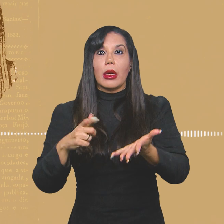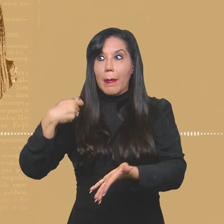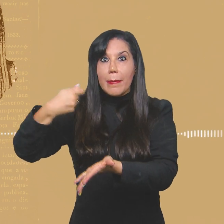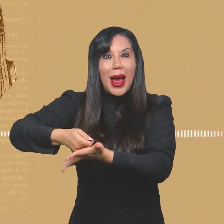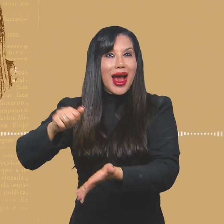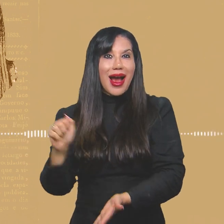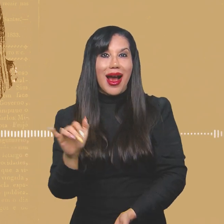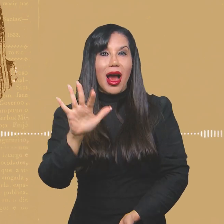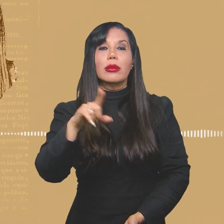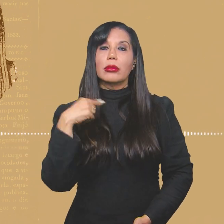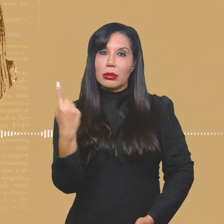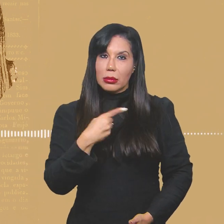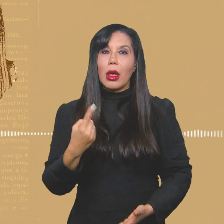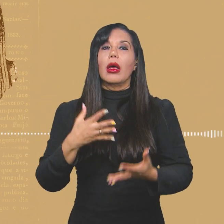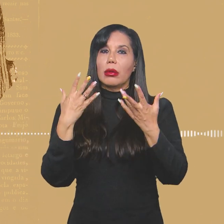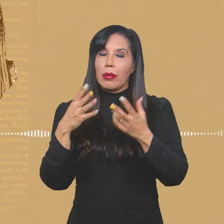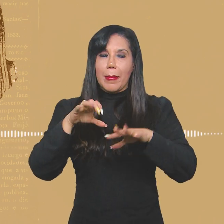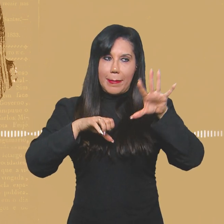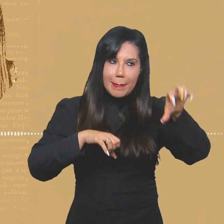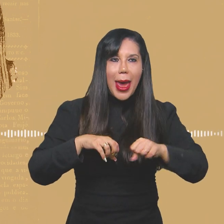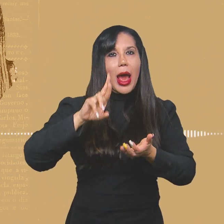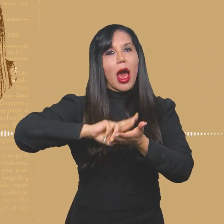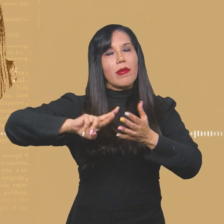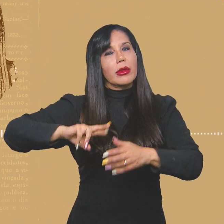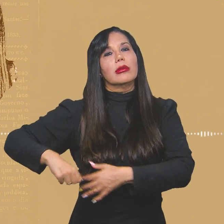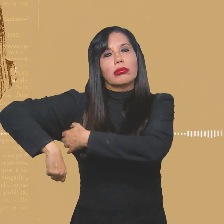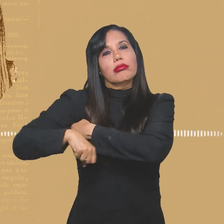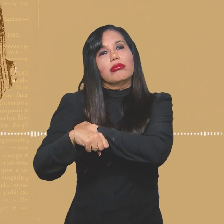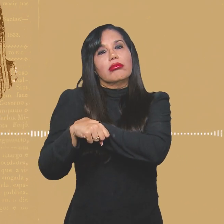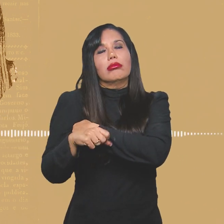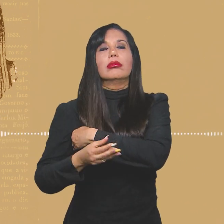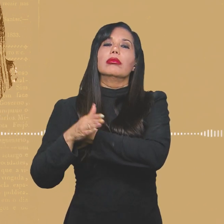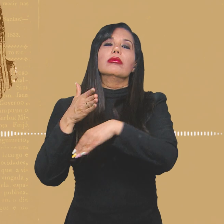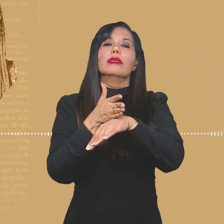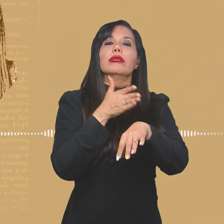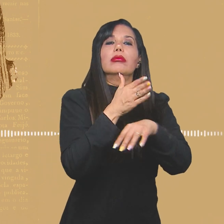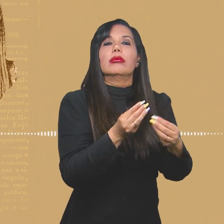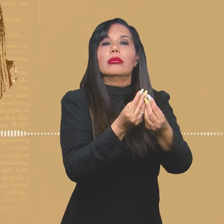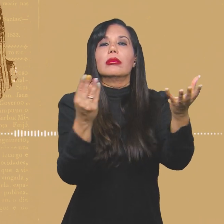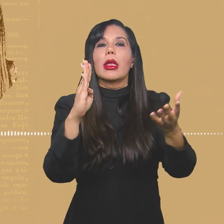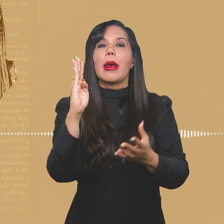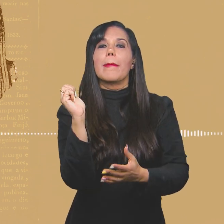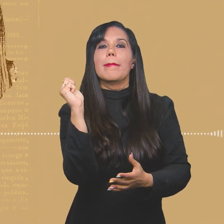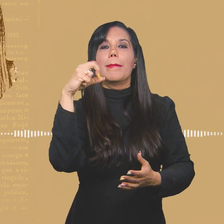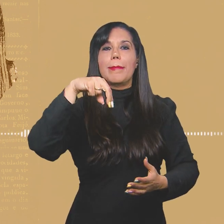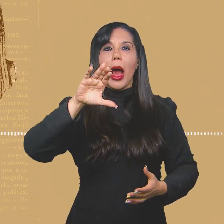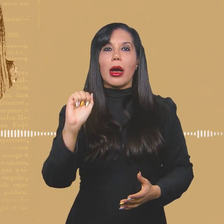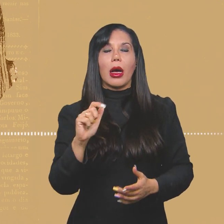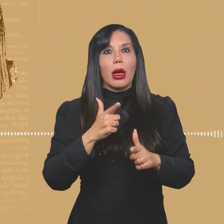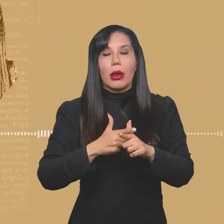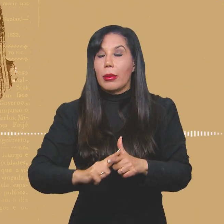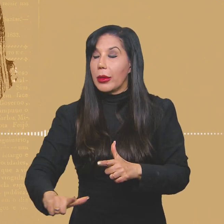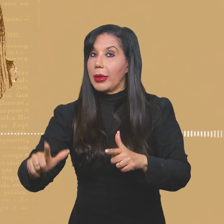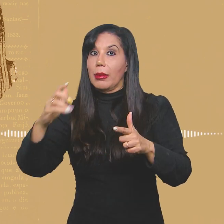nós nos propusemos a pegar a revista, botar embaixo do braço e levar nas bancas. Foi a coisa mais caótica que podia ter acontecido.